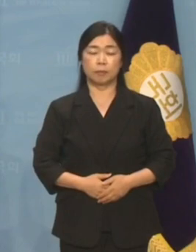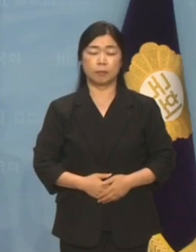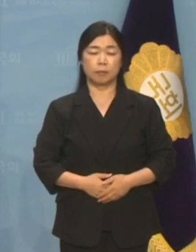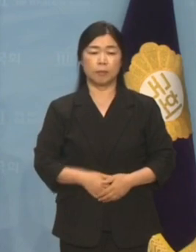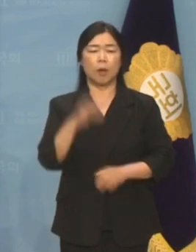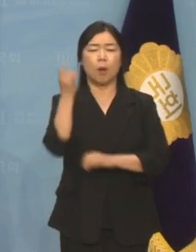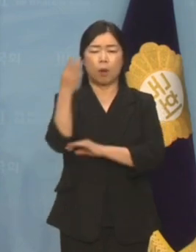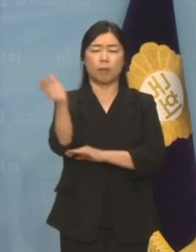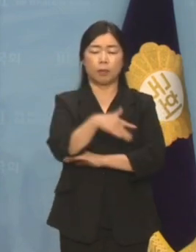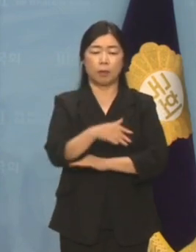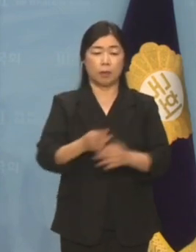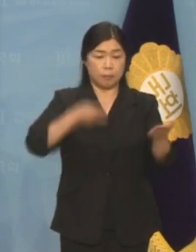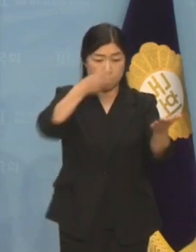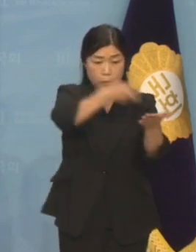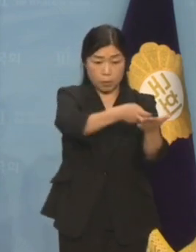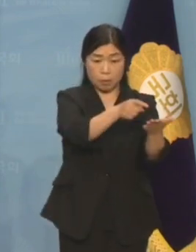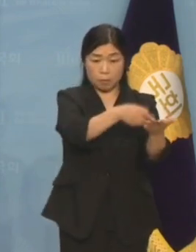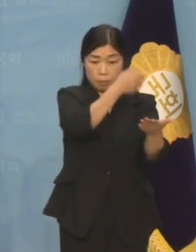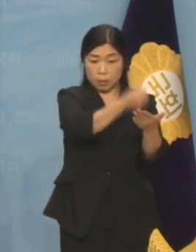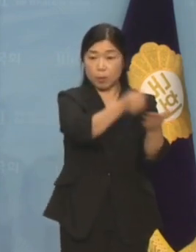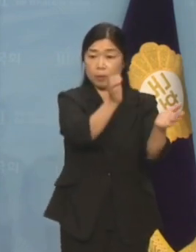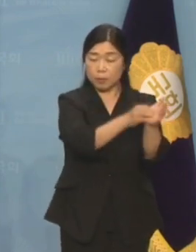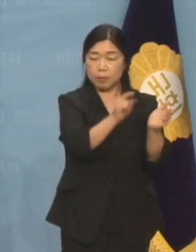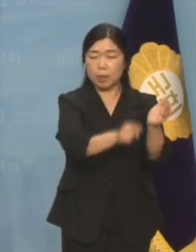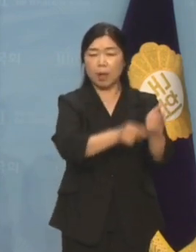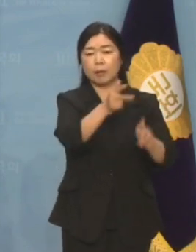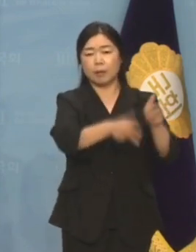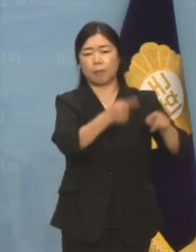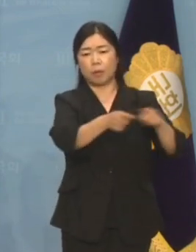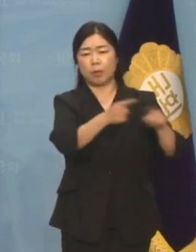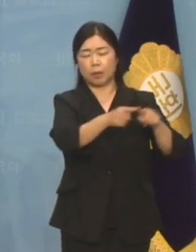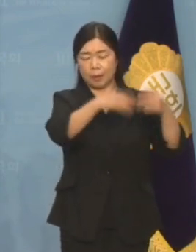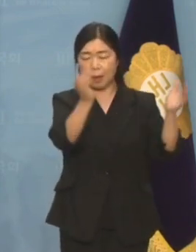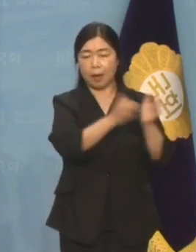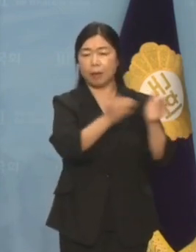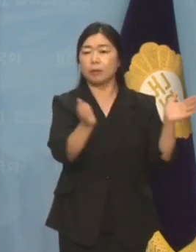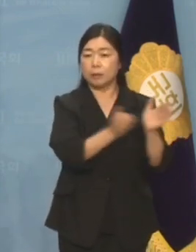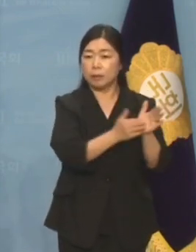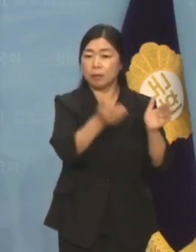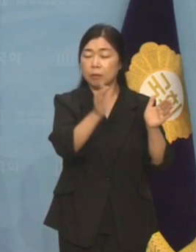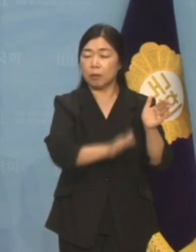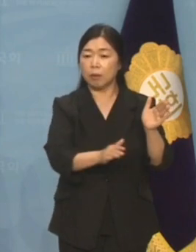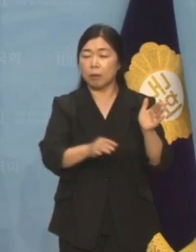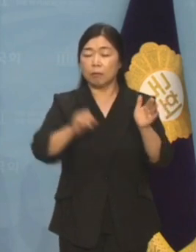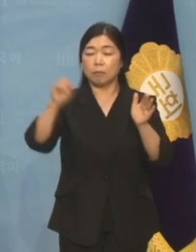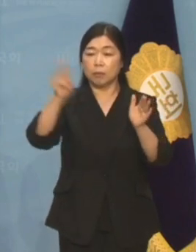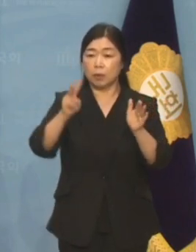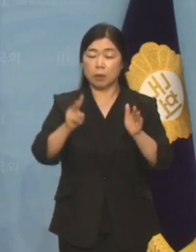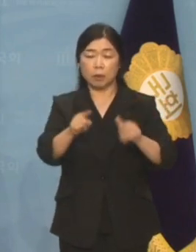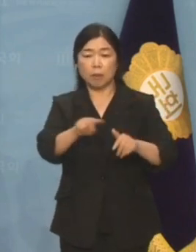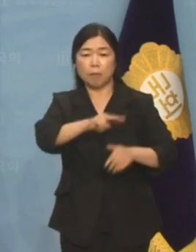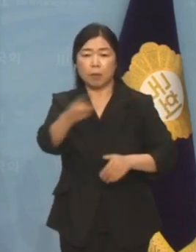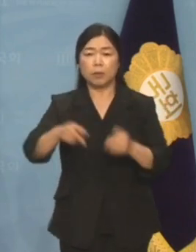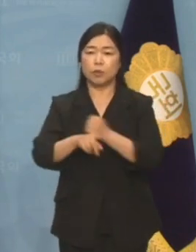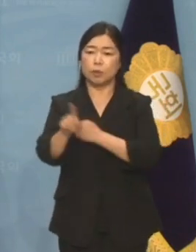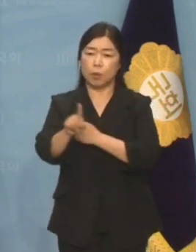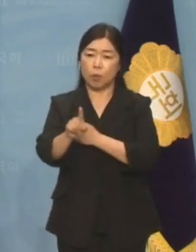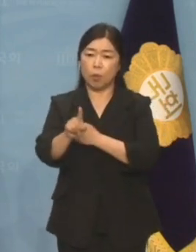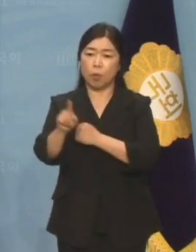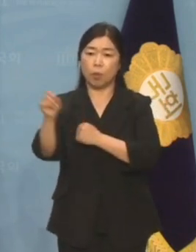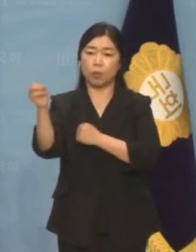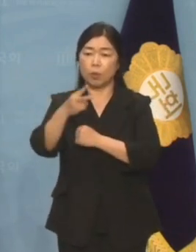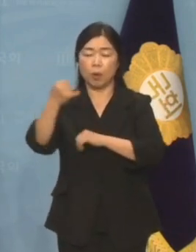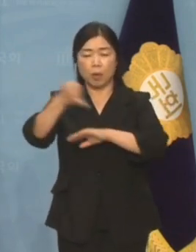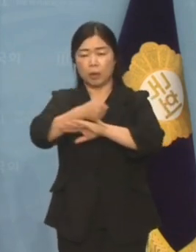노선이 변경되는데 기재부와 사전협의를 하지 않았다는 것도 매우 수상합니다. 심지어